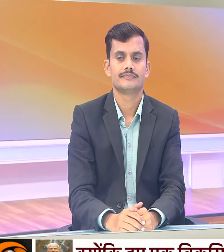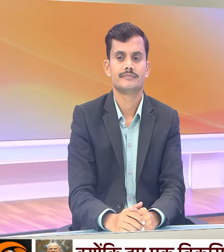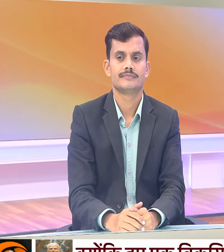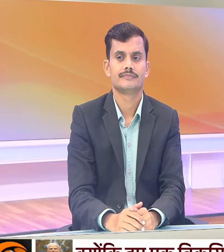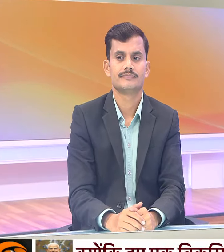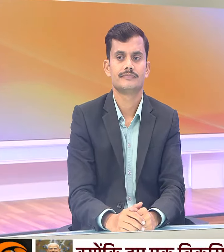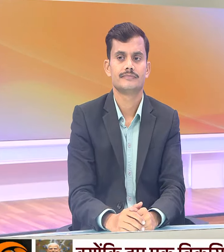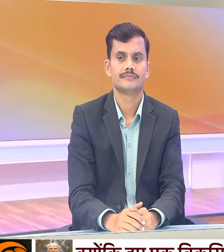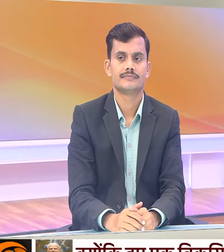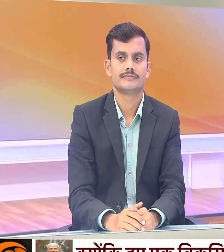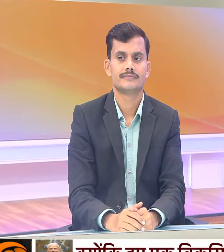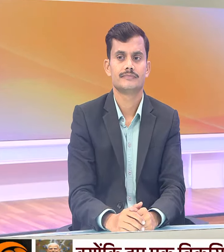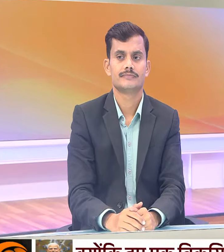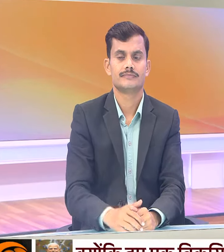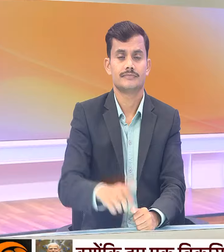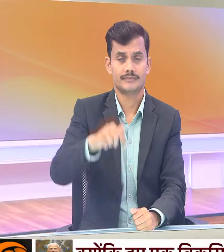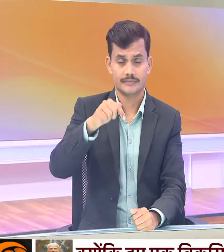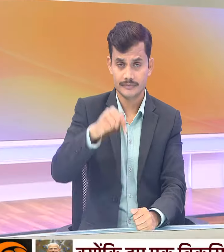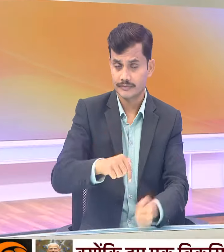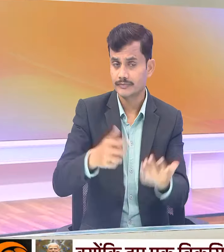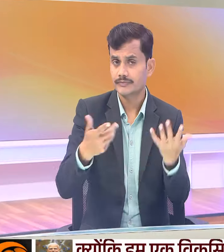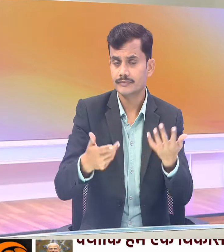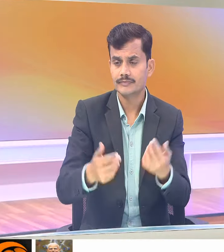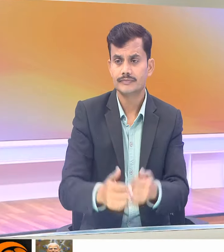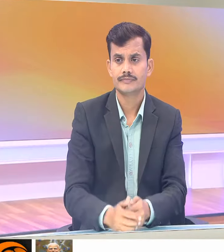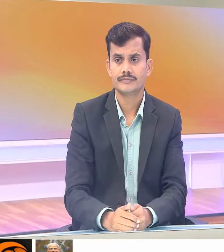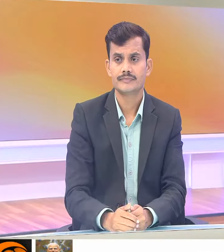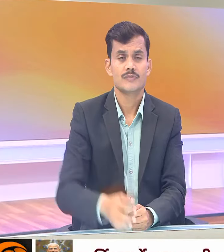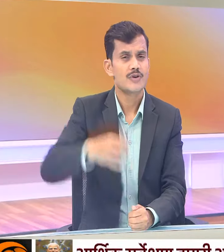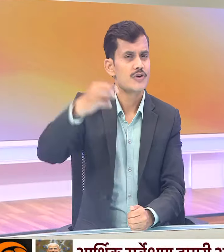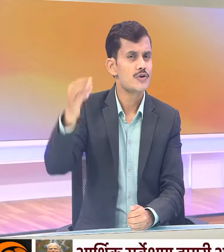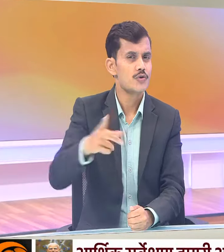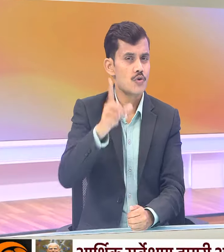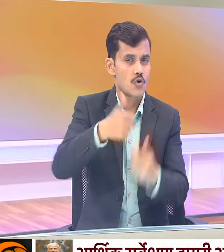कि पार्लामेंट के नए